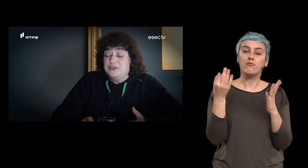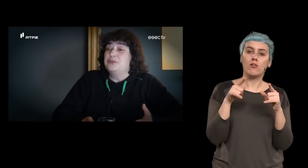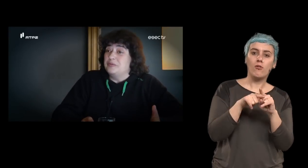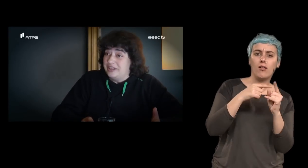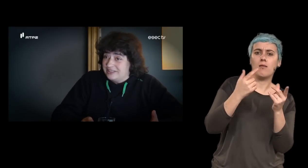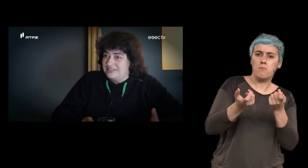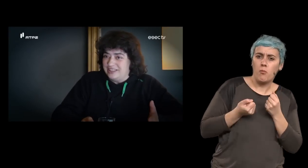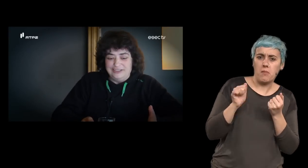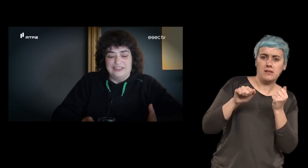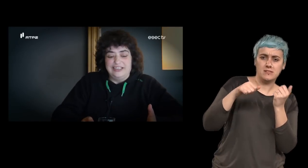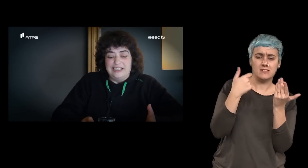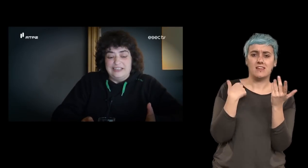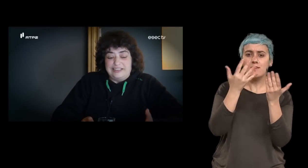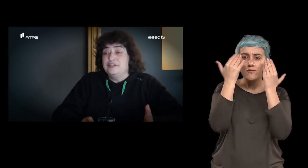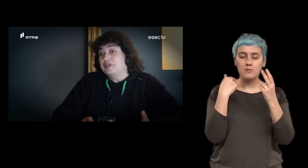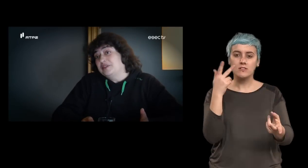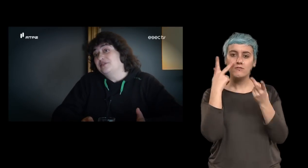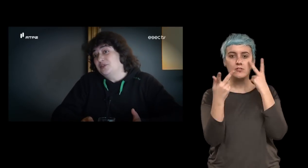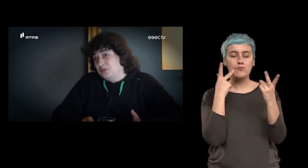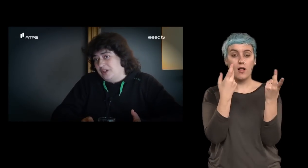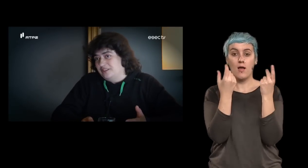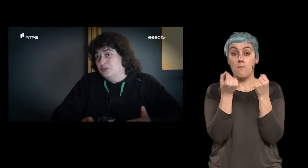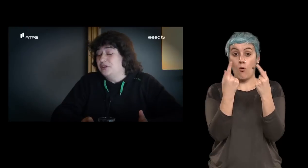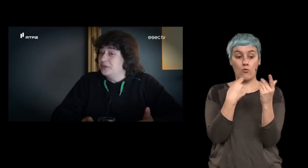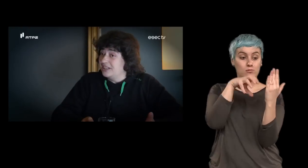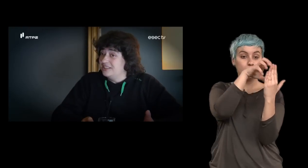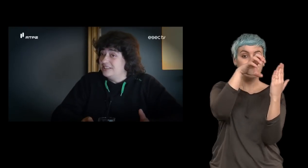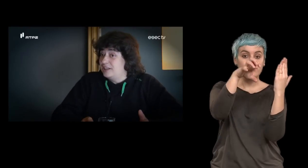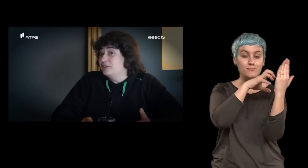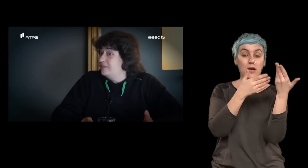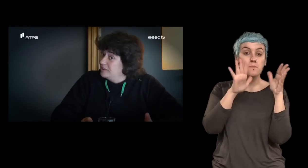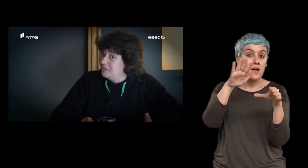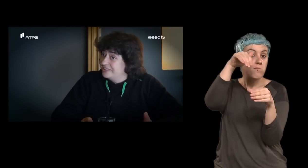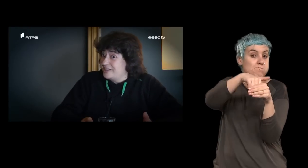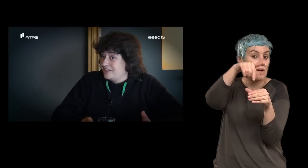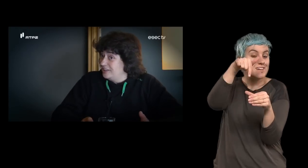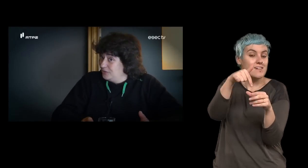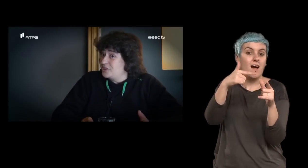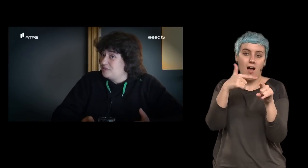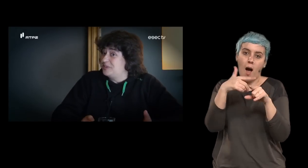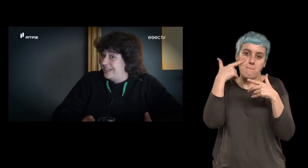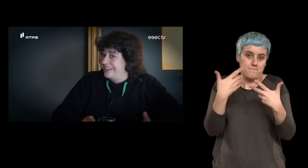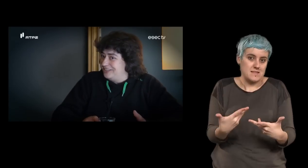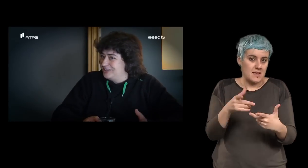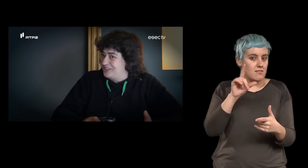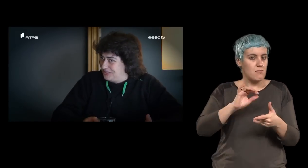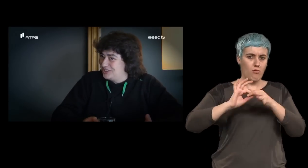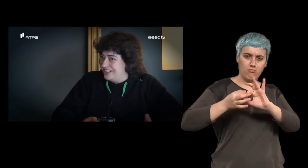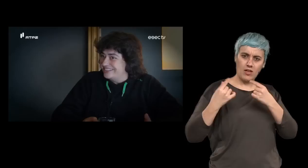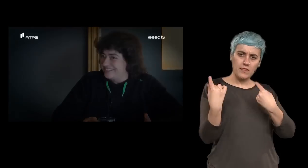económica, sim, não é? Da informação visual, o que não quer dizer que ao nível da mensagem ela não seja pesada e não seja consistente,